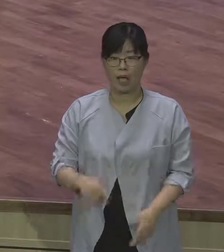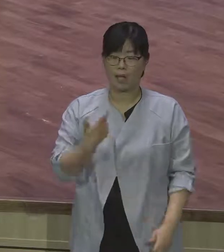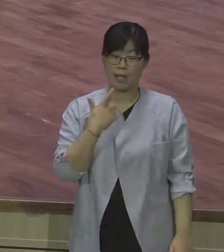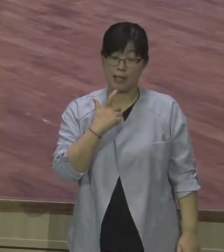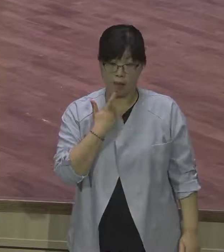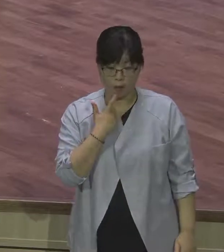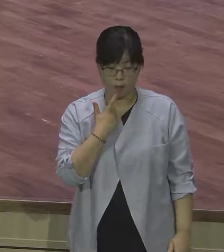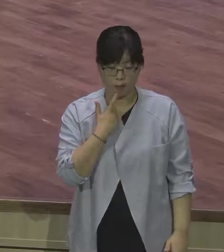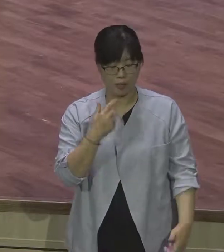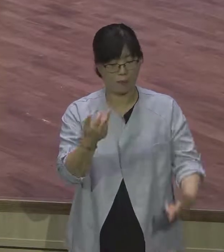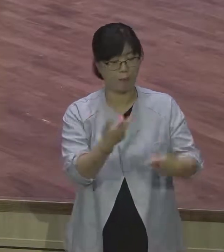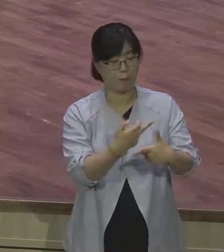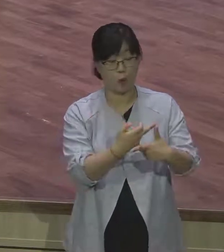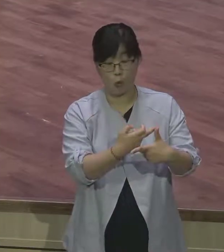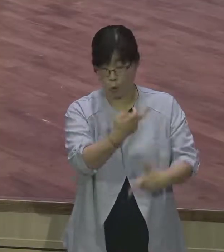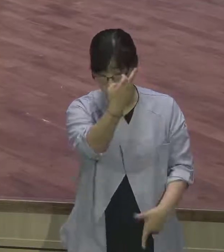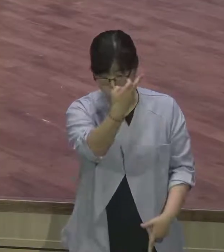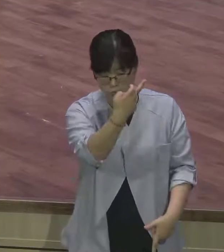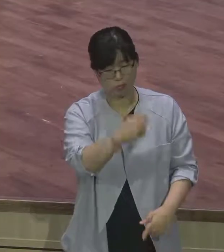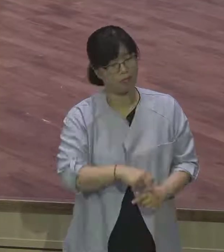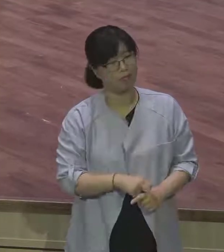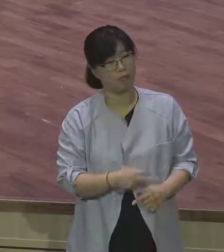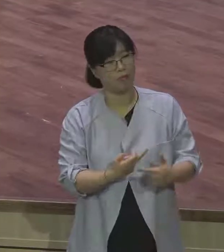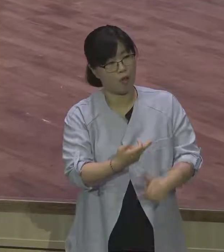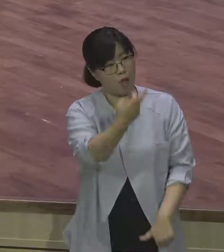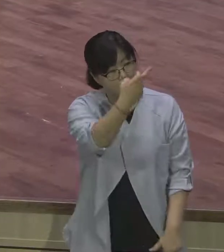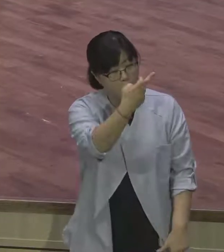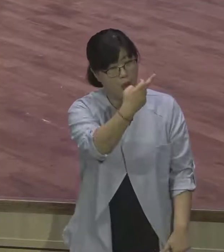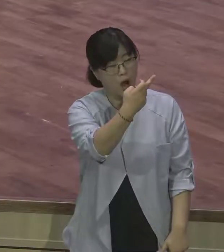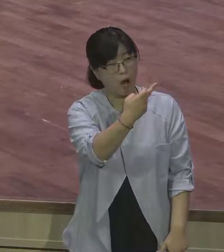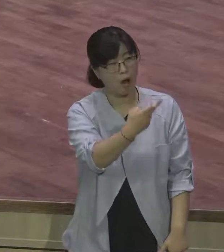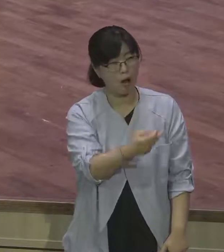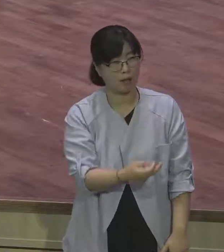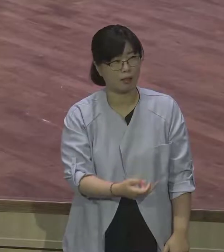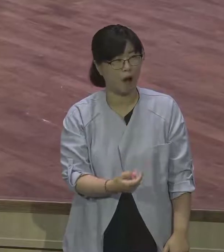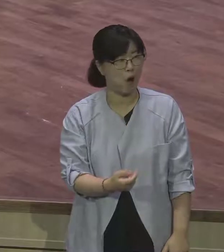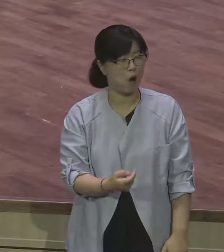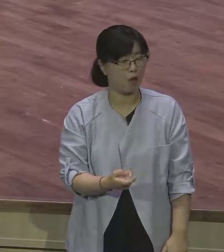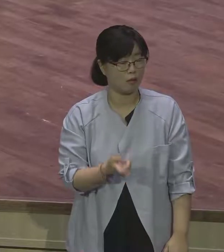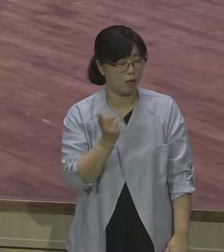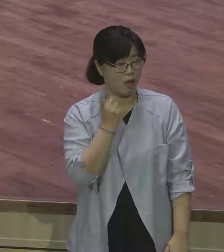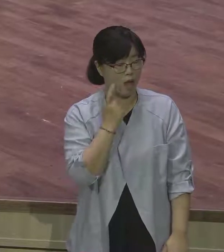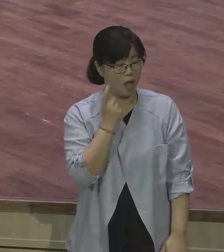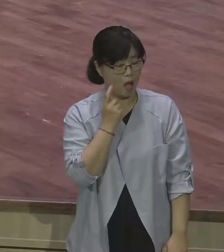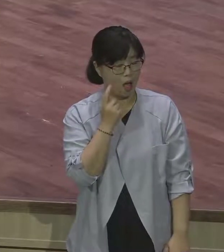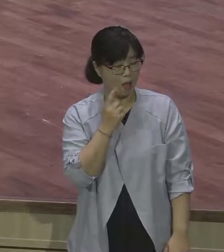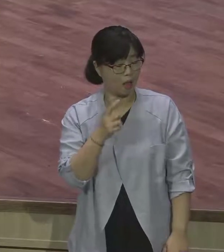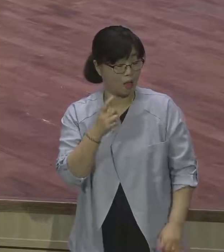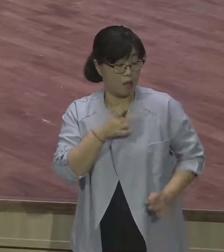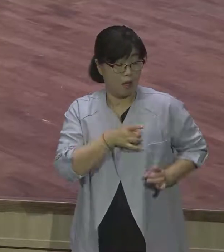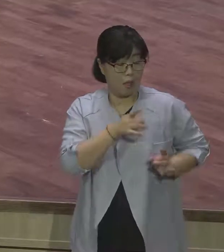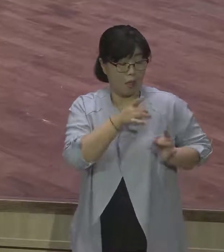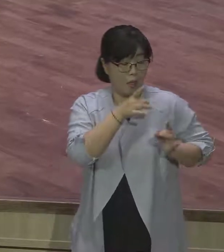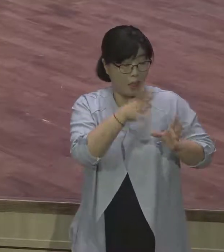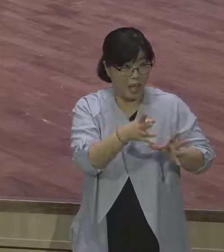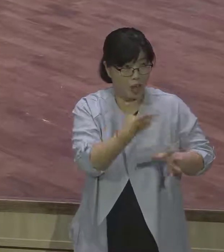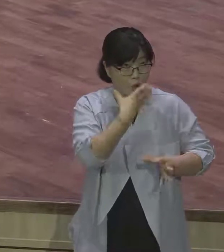그렇게 뺏은 후에 도망자 신세가 된 이 야곱은 외삼촌 라반의